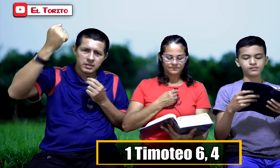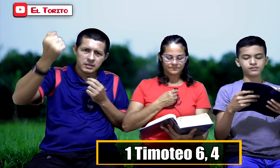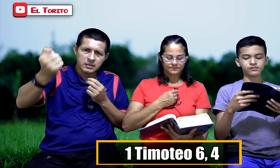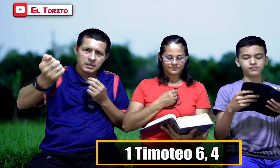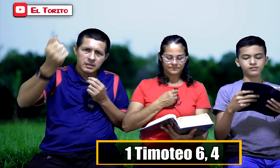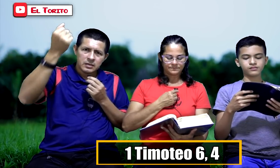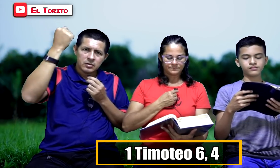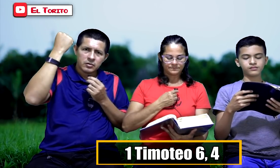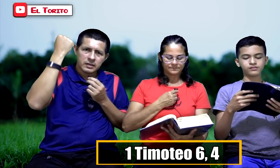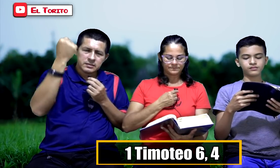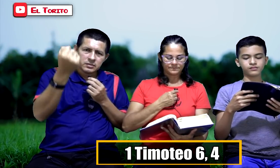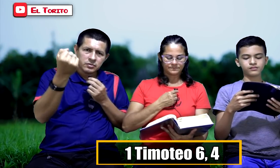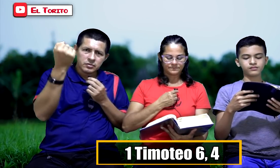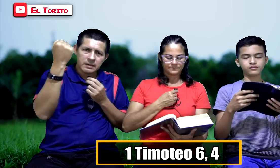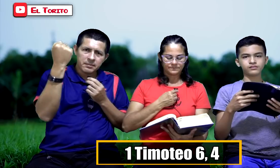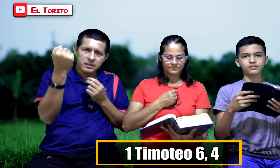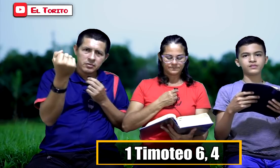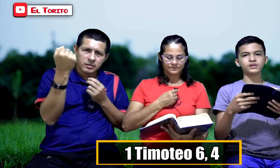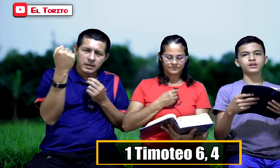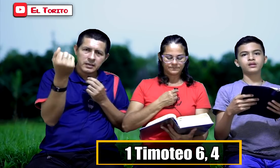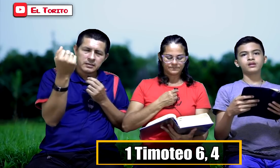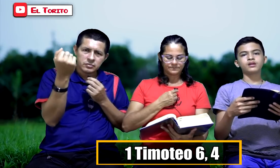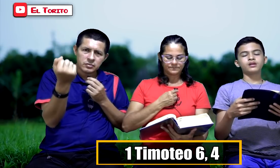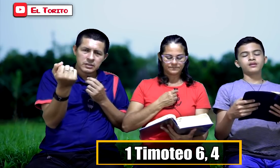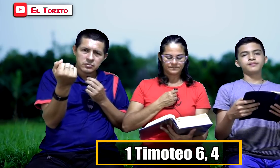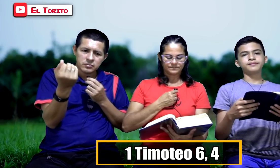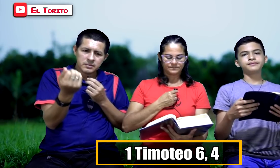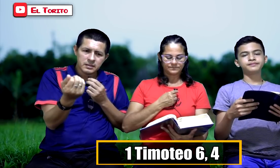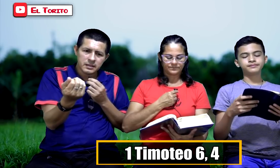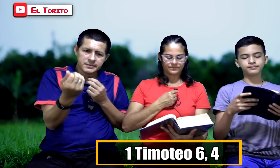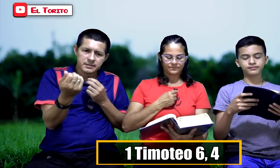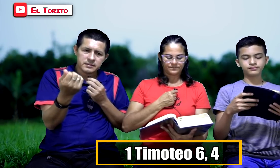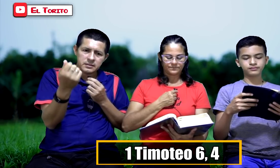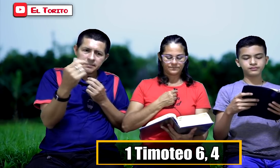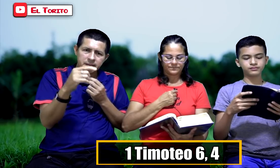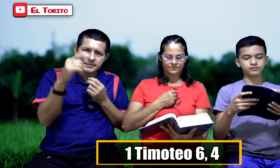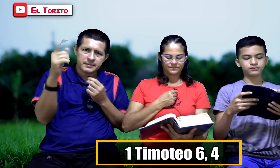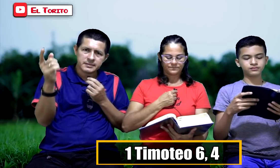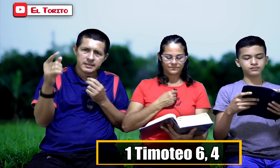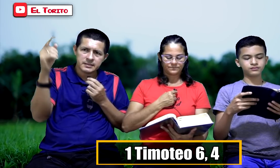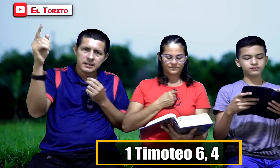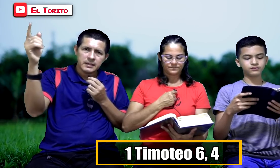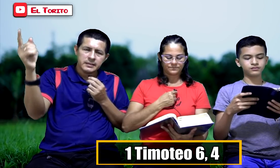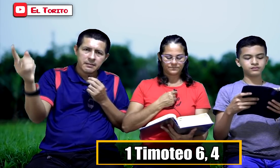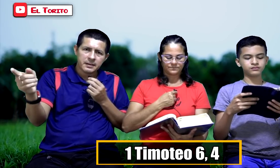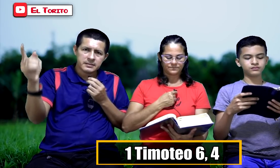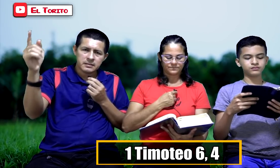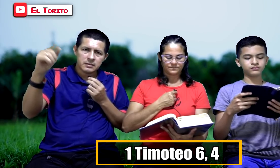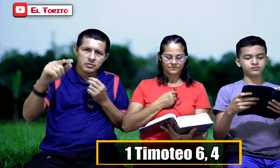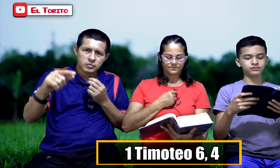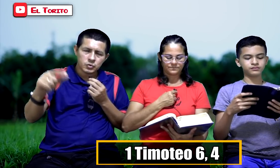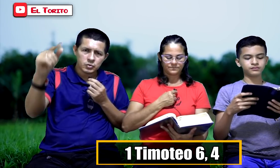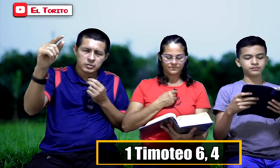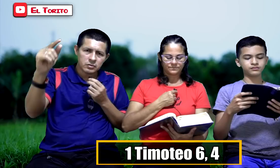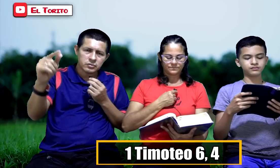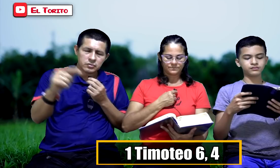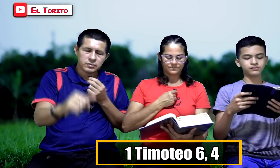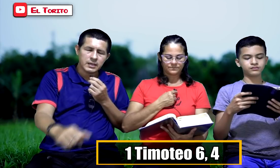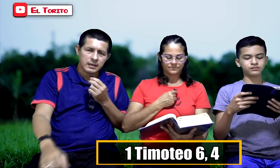tienen lo que el Señor ha pedido que haya en su corazón, humildad y sencille para aceptarse y amarse los unos a los otros. Siga.